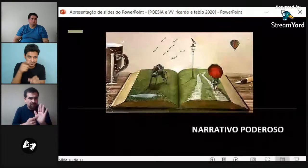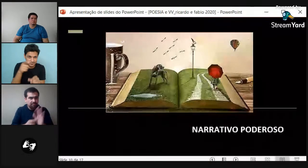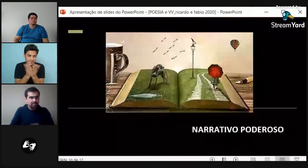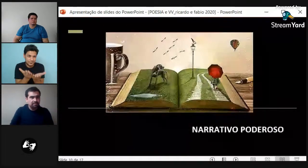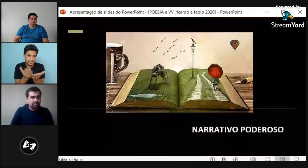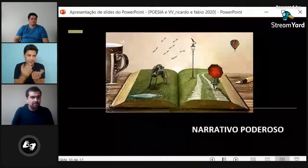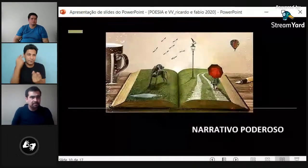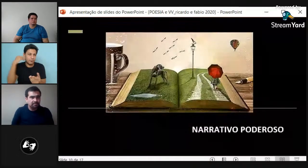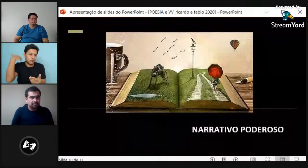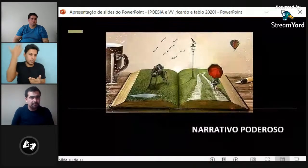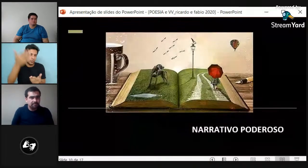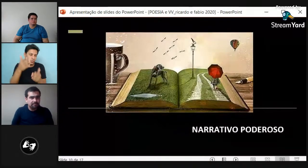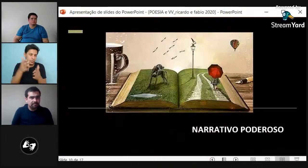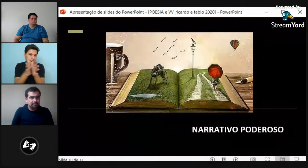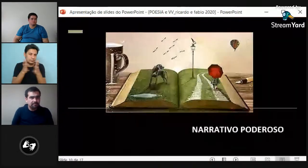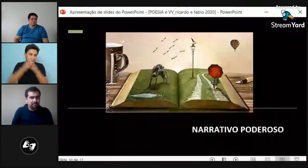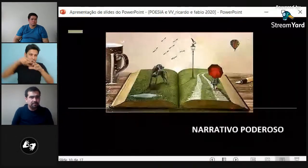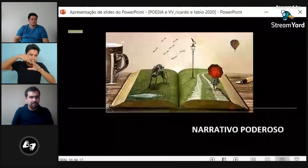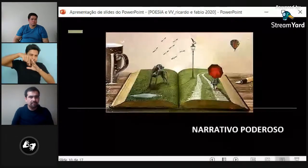Y ven estos objetos sobre el libro, ¿cierto?